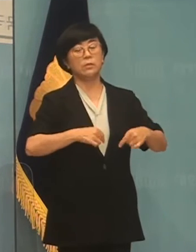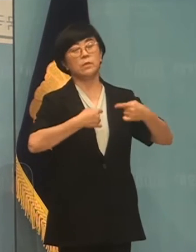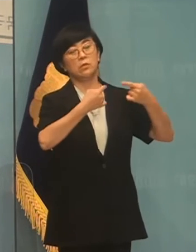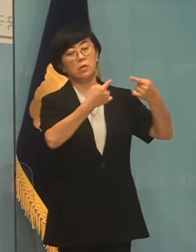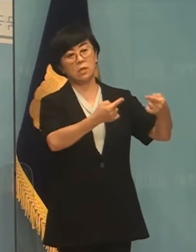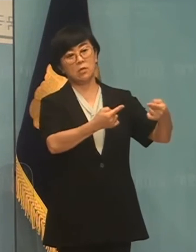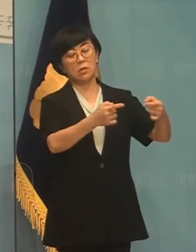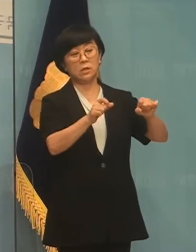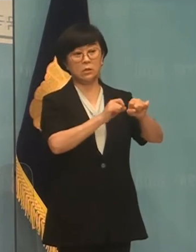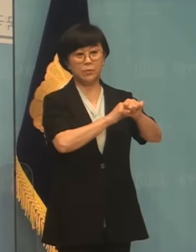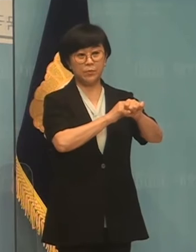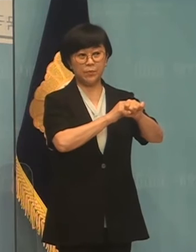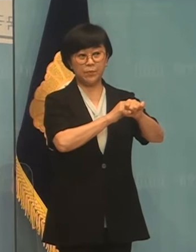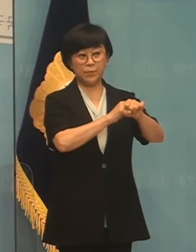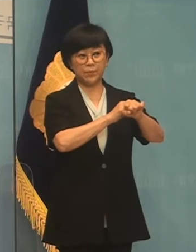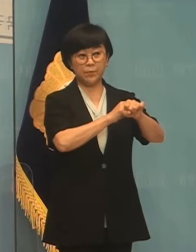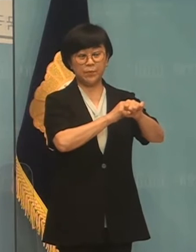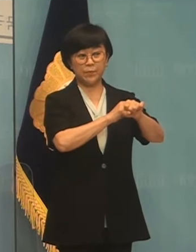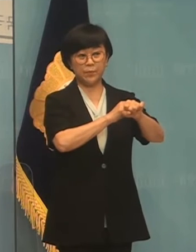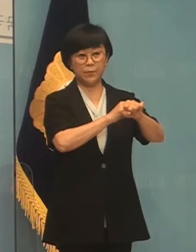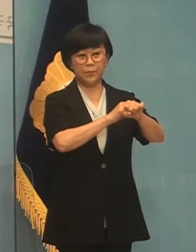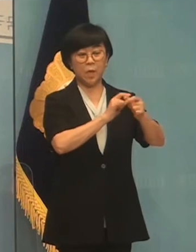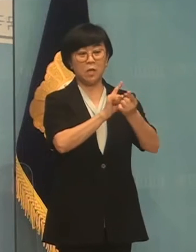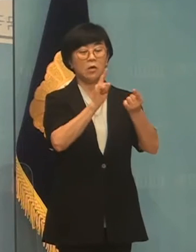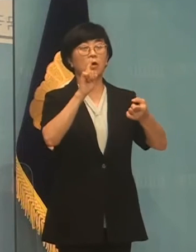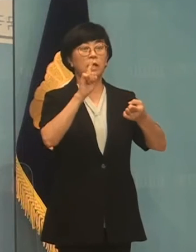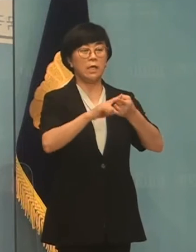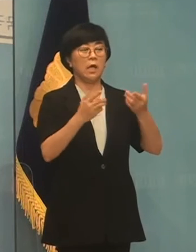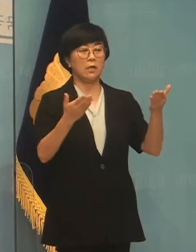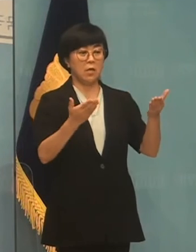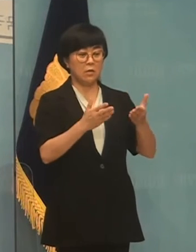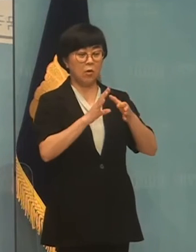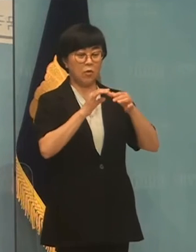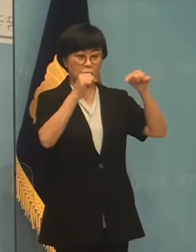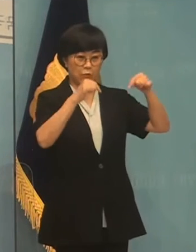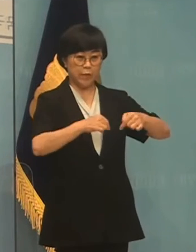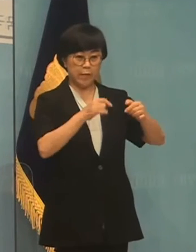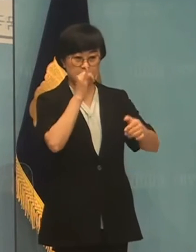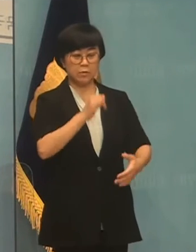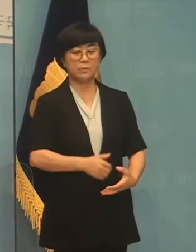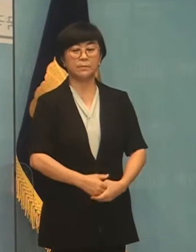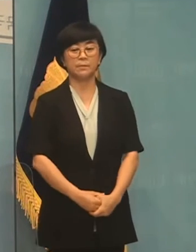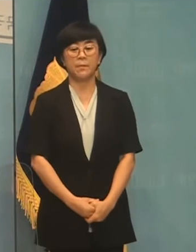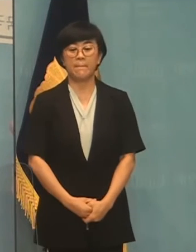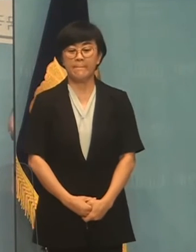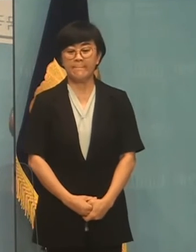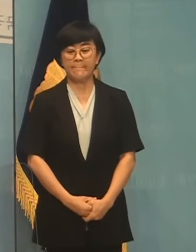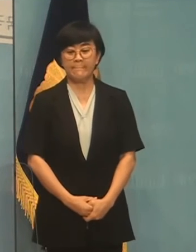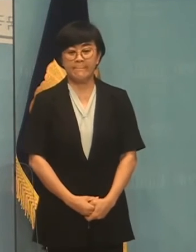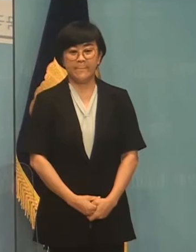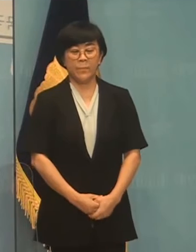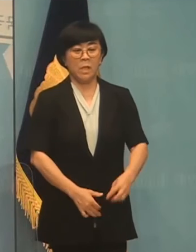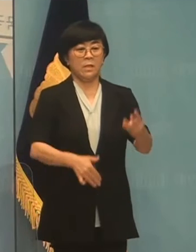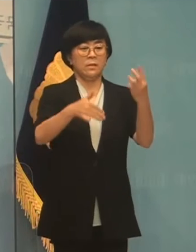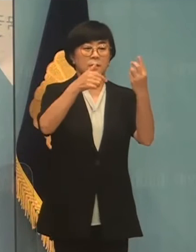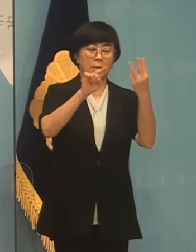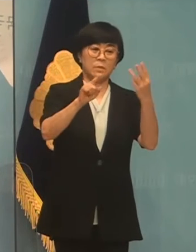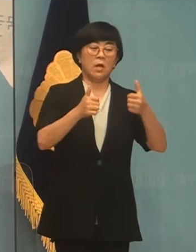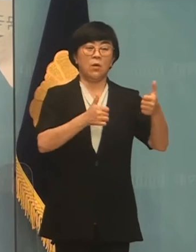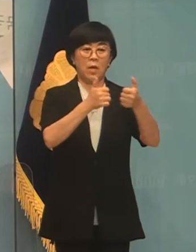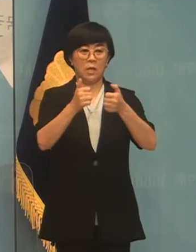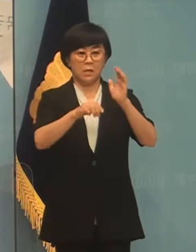특별간 글리표생에 대한 논의를 실시했습니다. 여기 3차